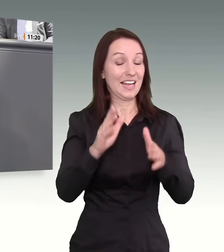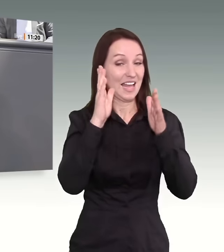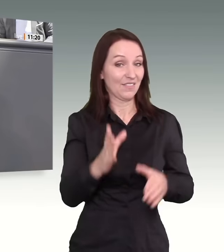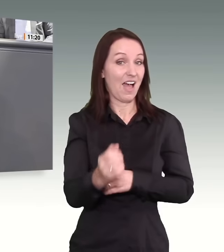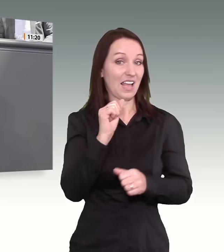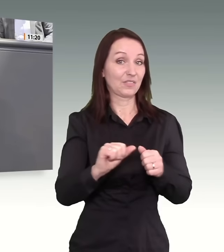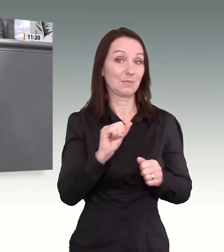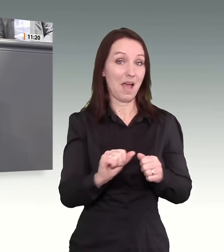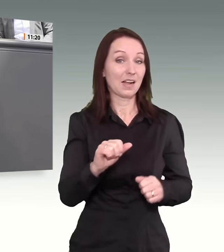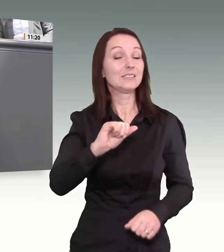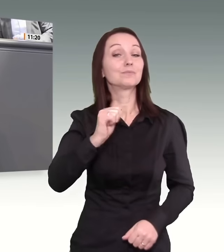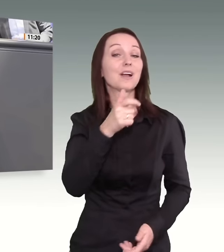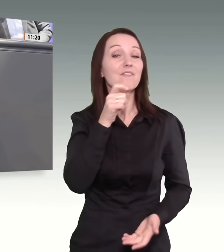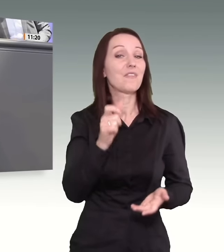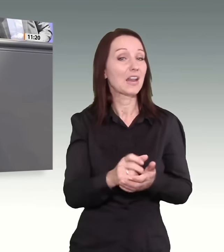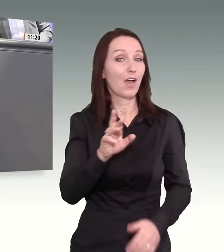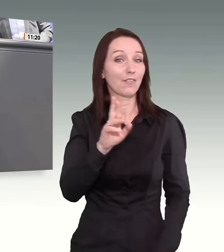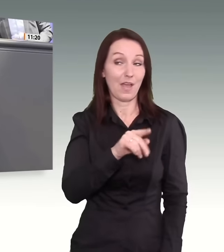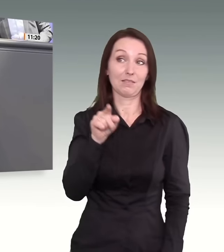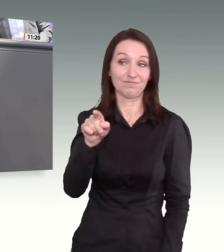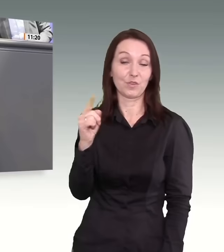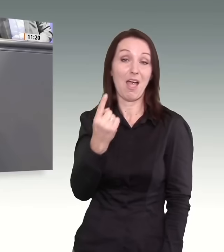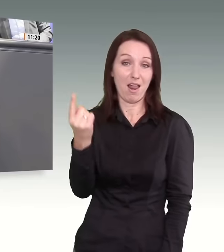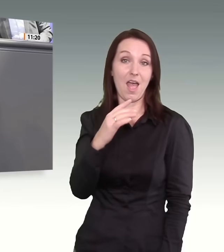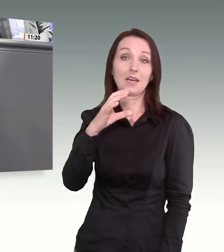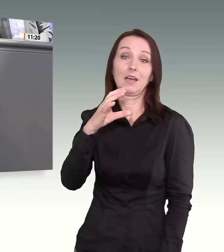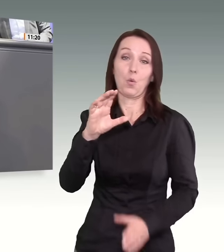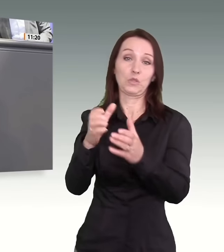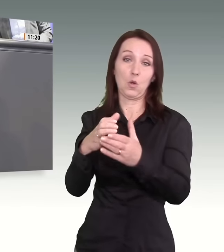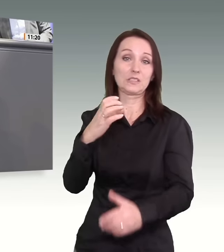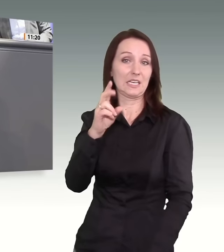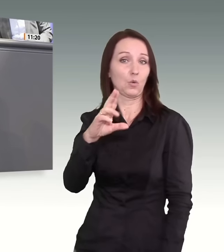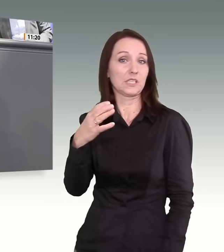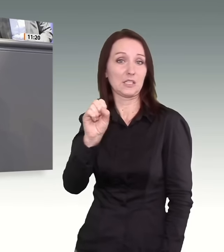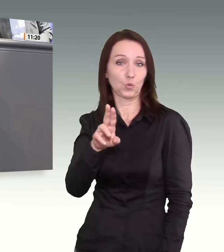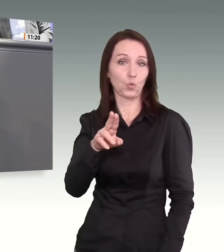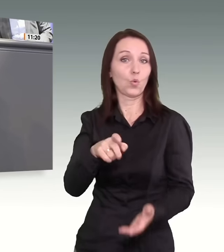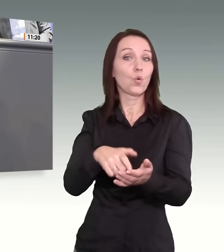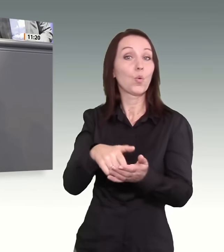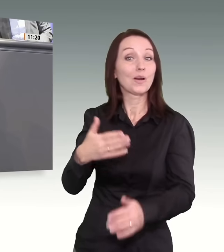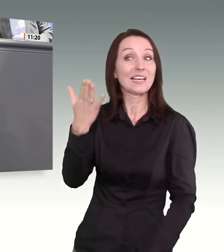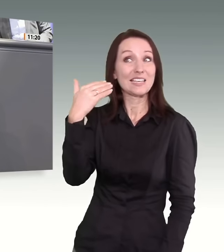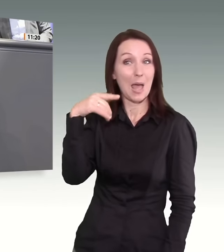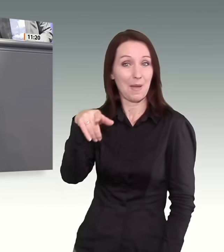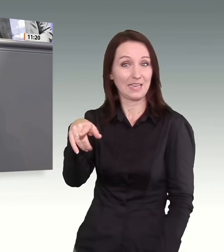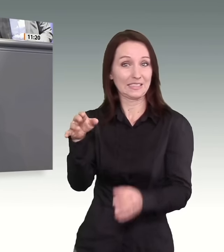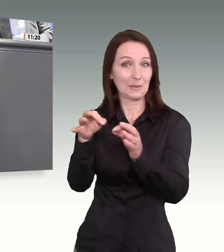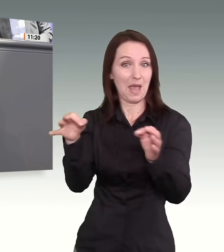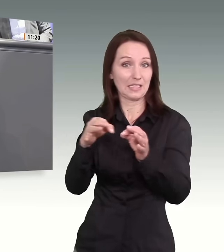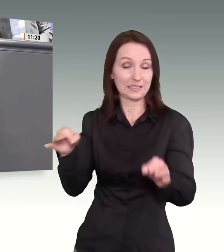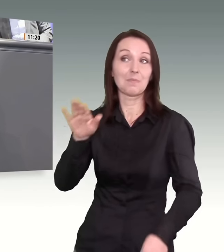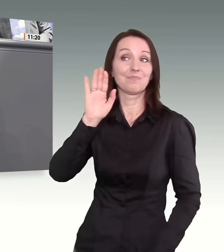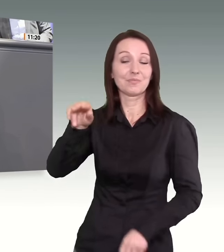alleine zu verantworten haben, weil Sie damals, als wir mit Ihnen in der Regierung waren, die entscheidenden Maßnahmen, die damals Ihre